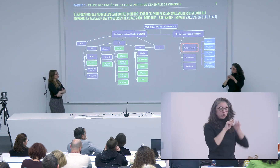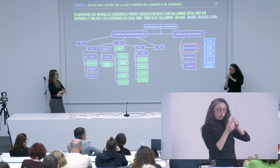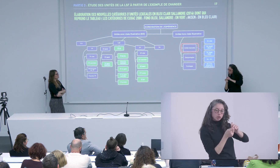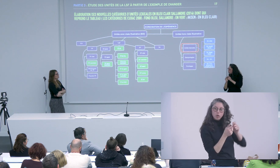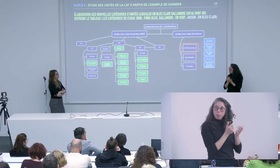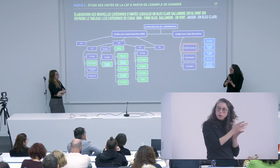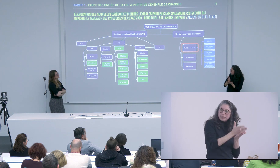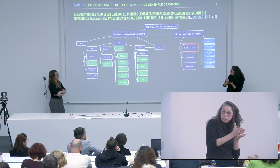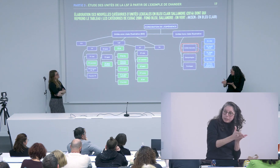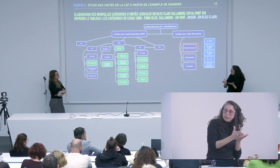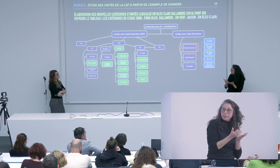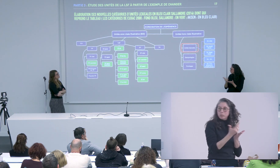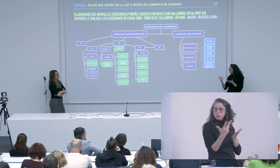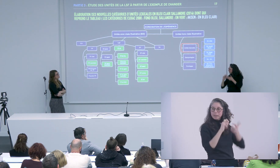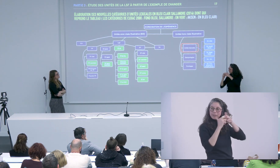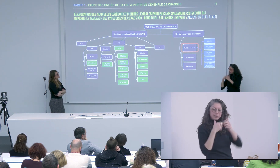quoi en faire et